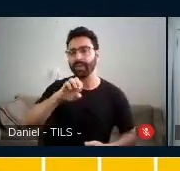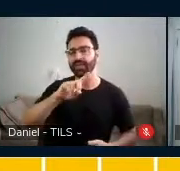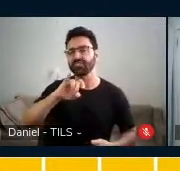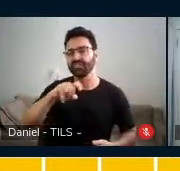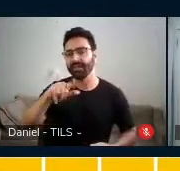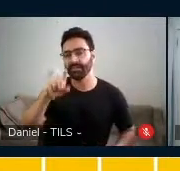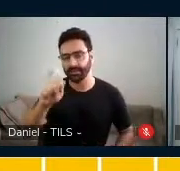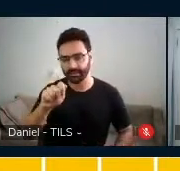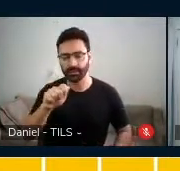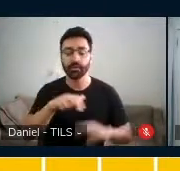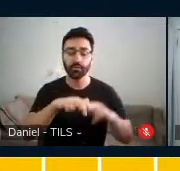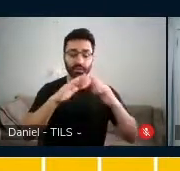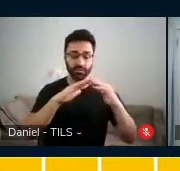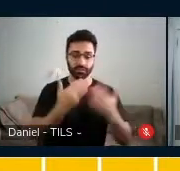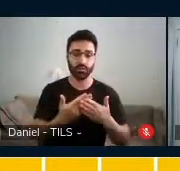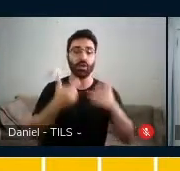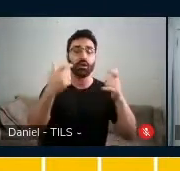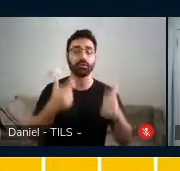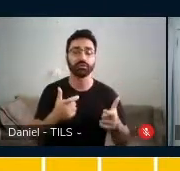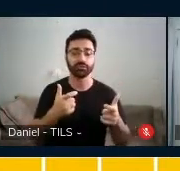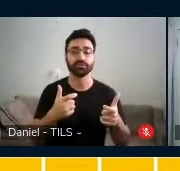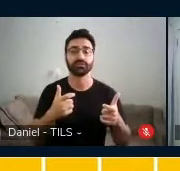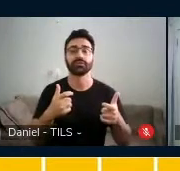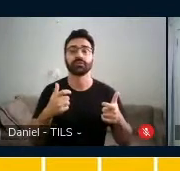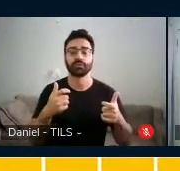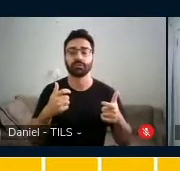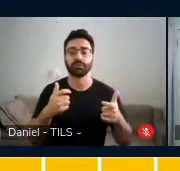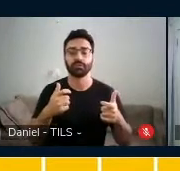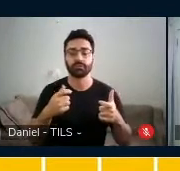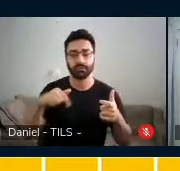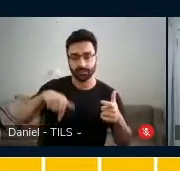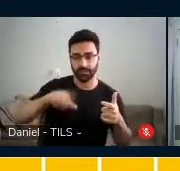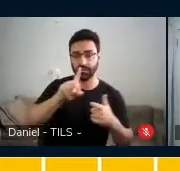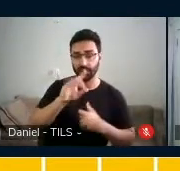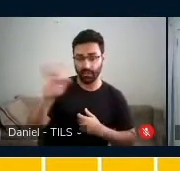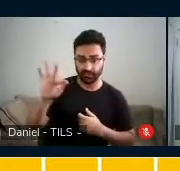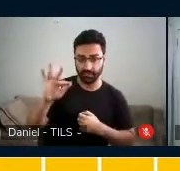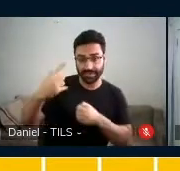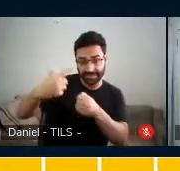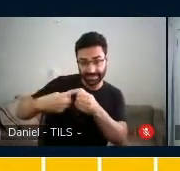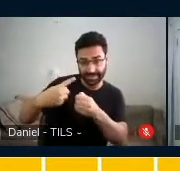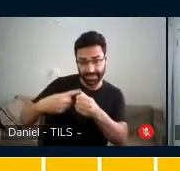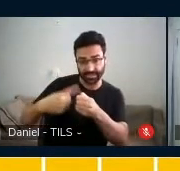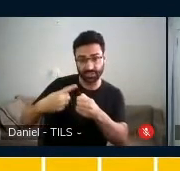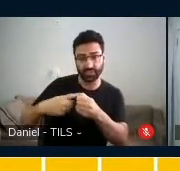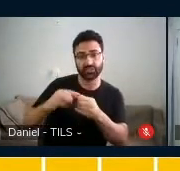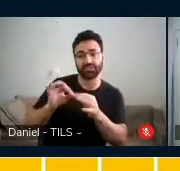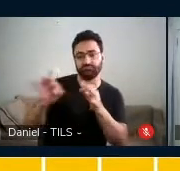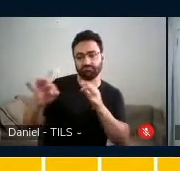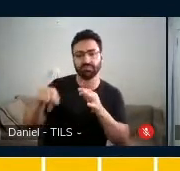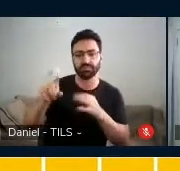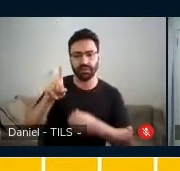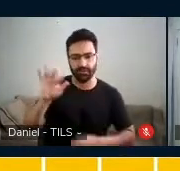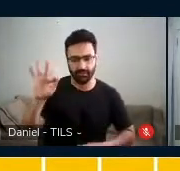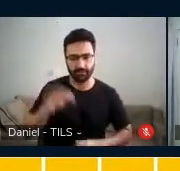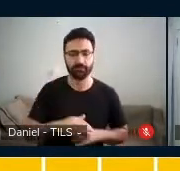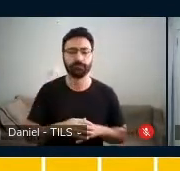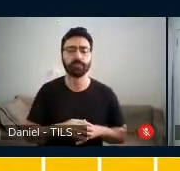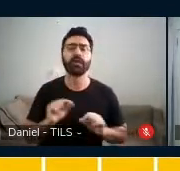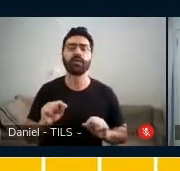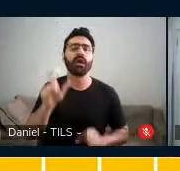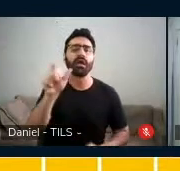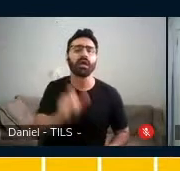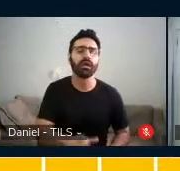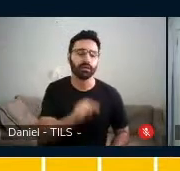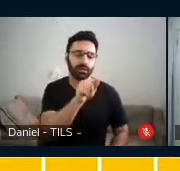Então, essa escola, ela está localizada no Distrito Federal, numa cidade satélite. Quem é a nossa participante?